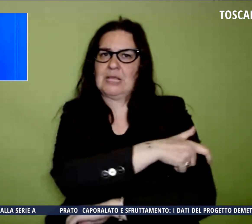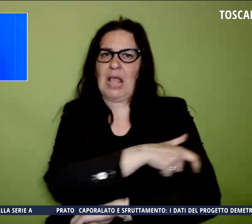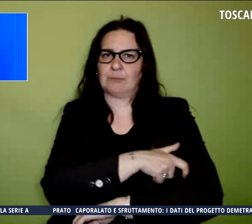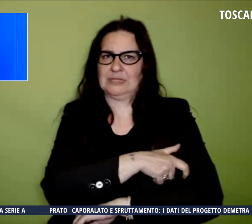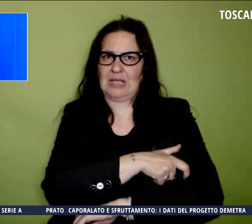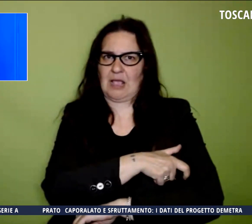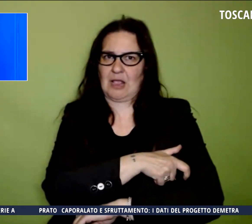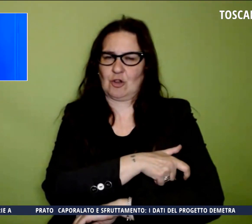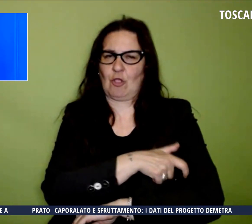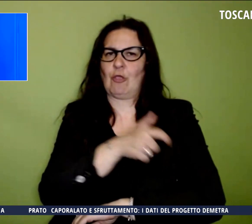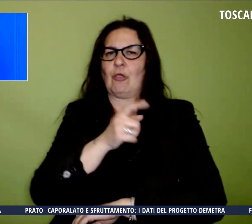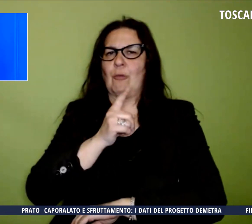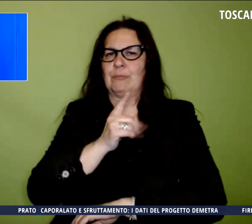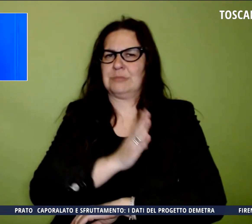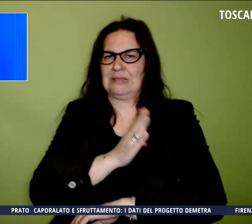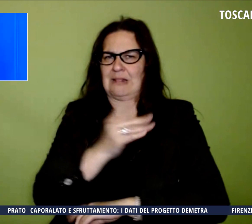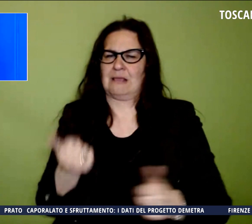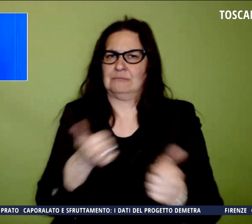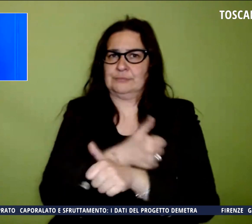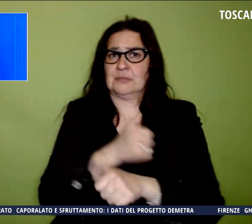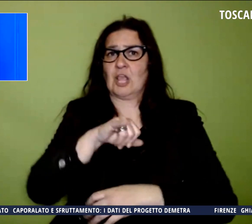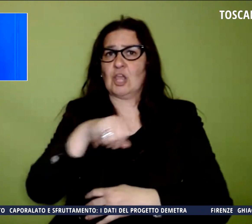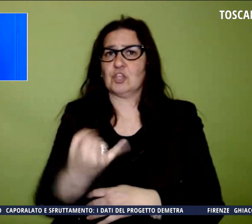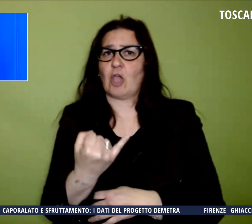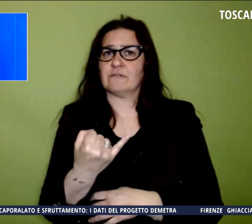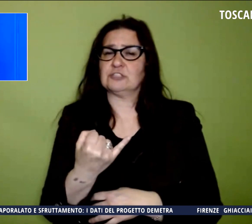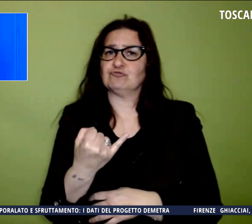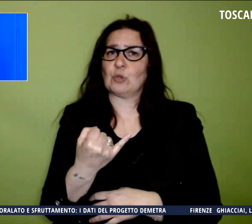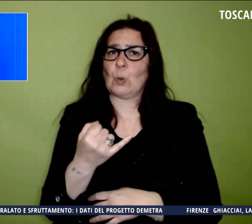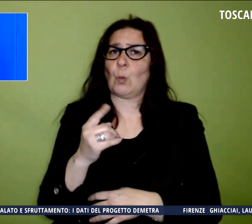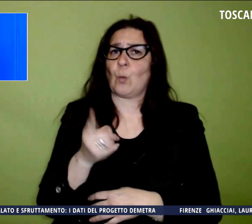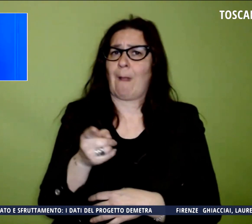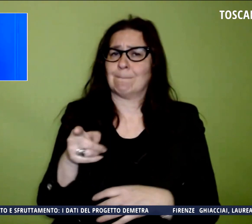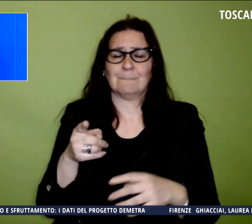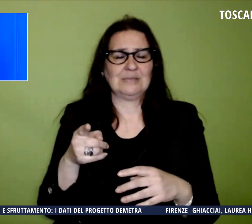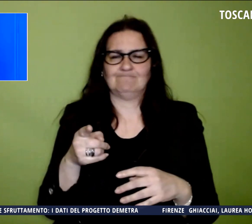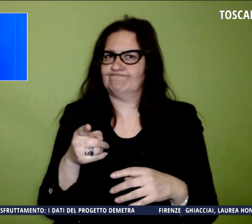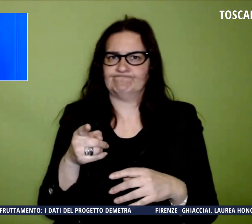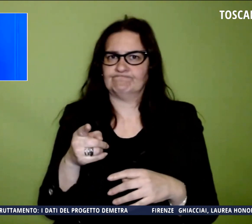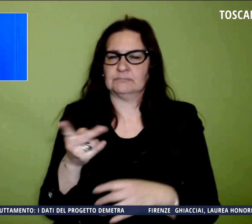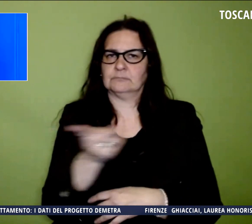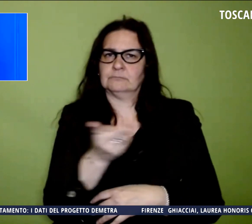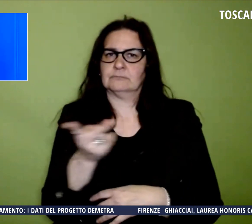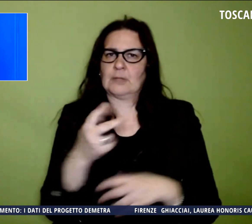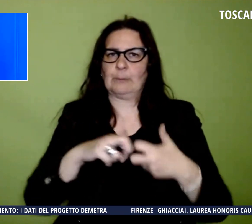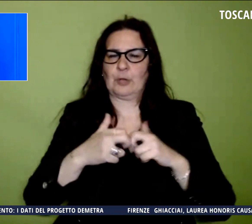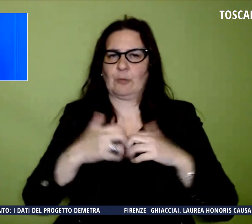fare invece per Jovic e Kwame, out per i rispettivi problemi fisici.